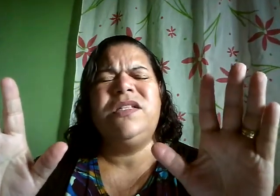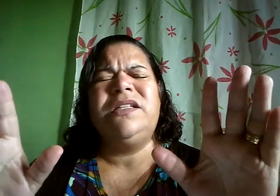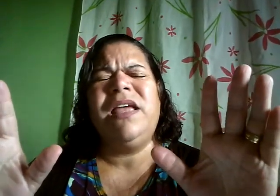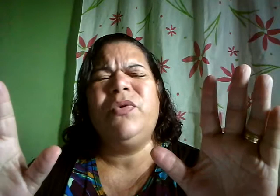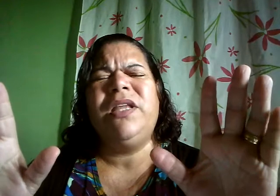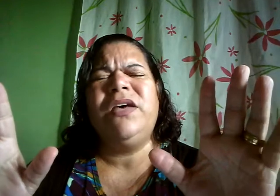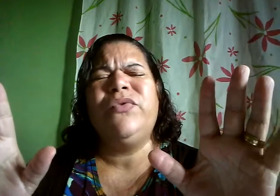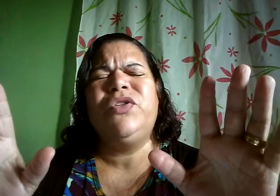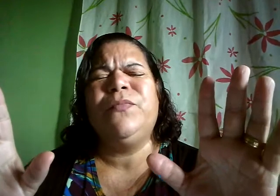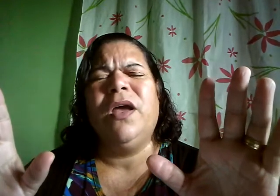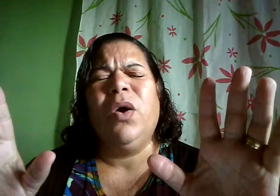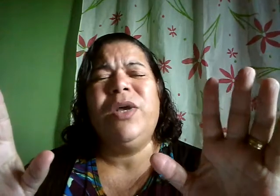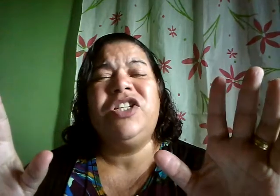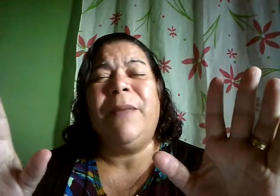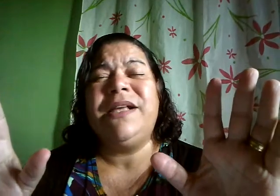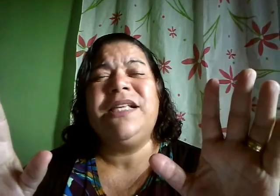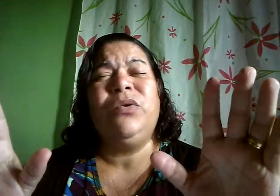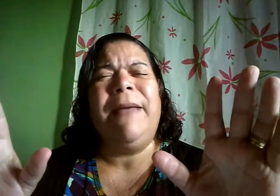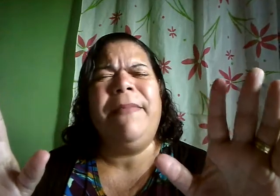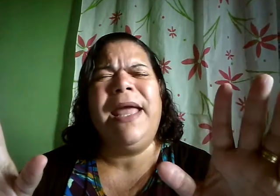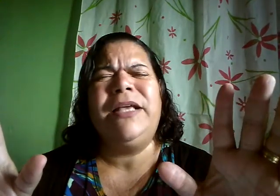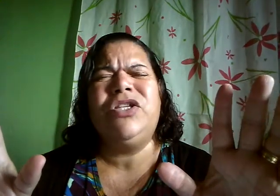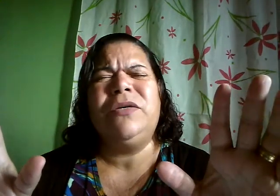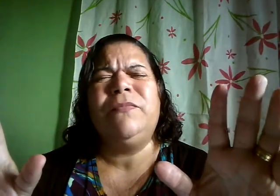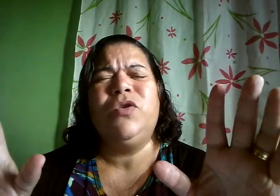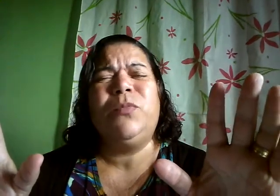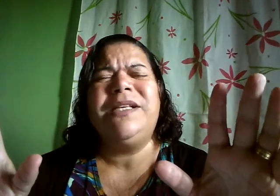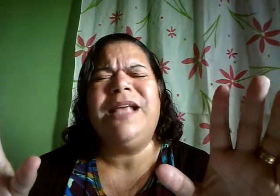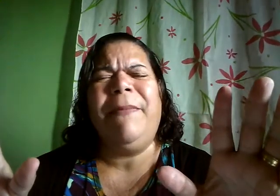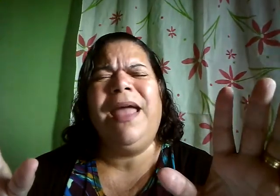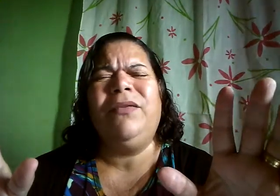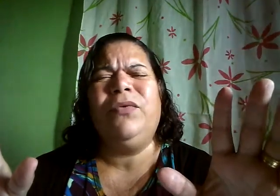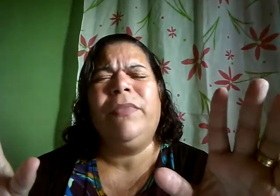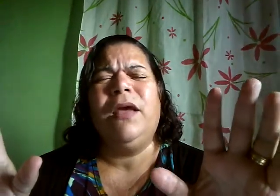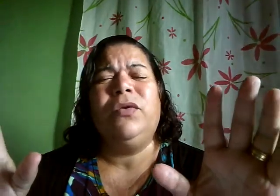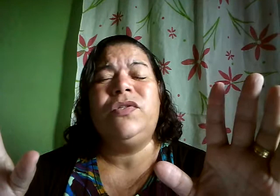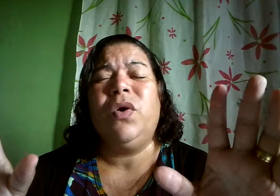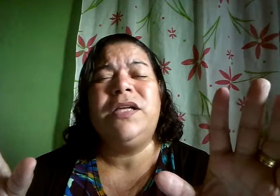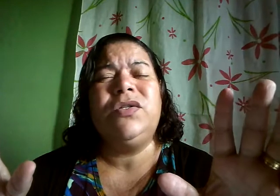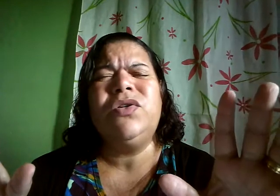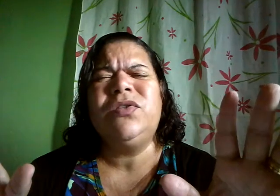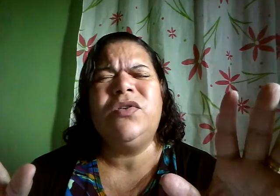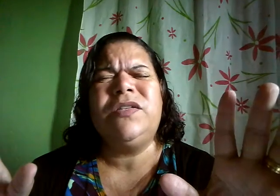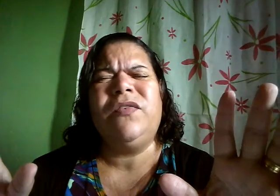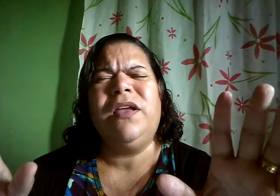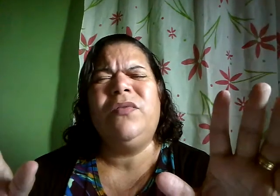sei meu Deus o que está passando na mente nos pensamentos nos corações dos teus filhos